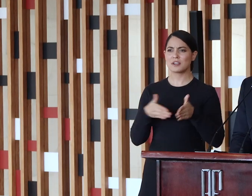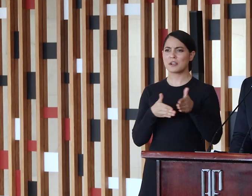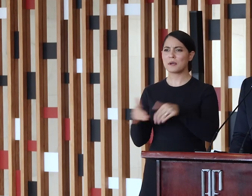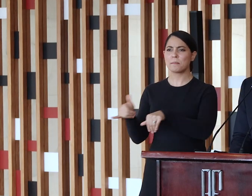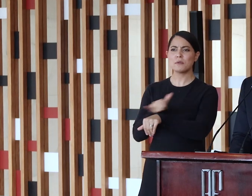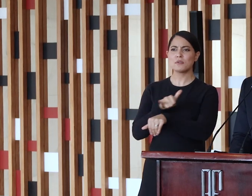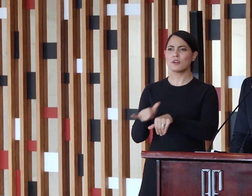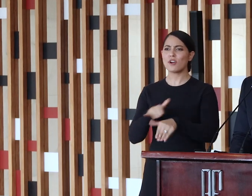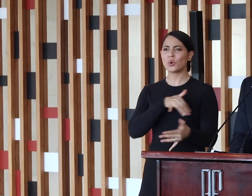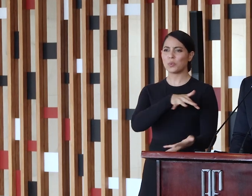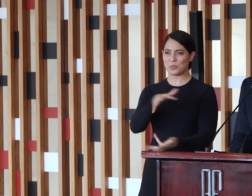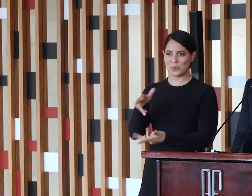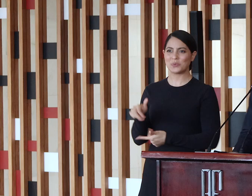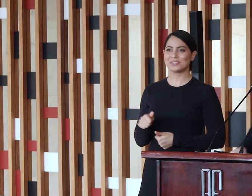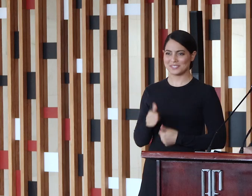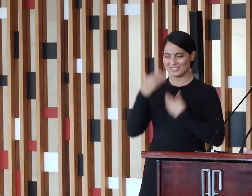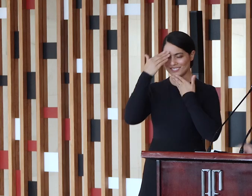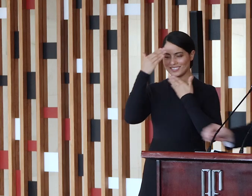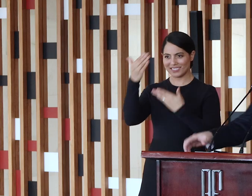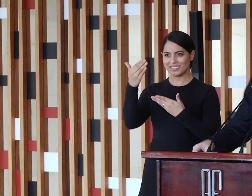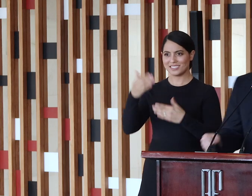pedras no exterior. Muito obrigado.